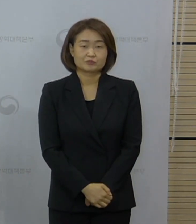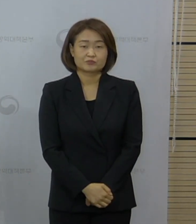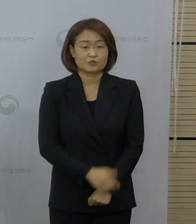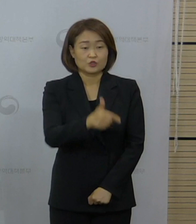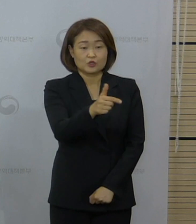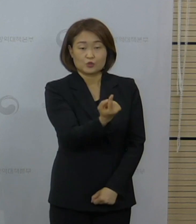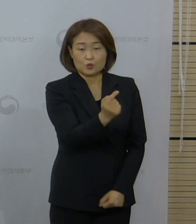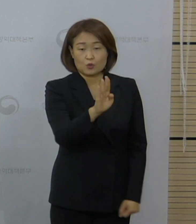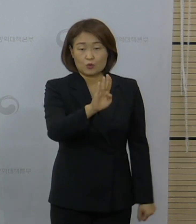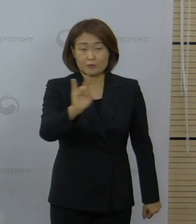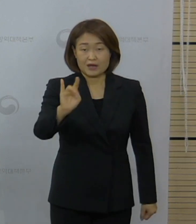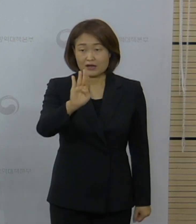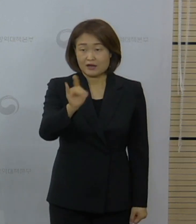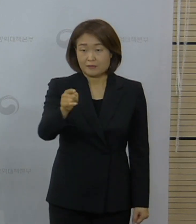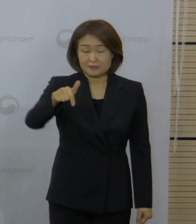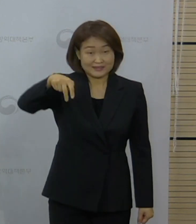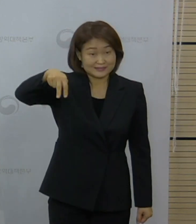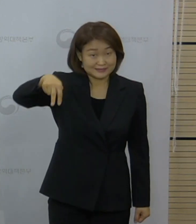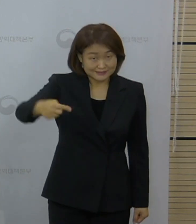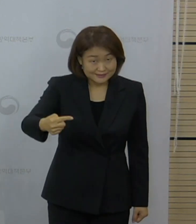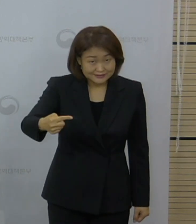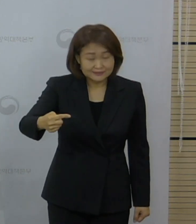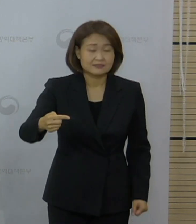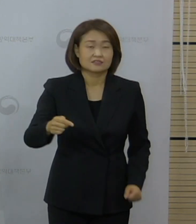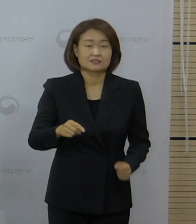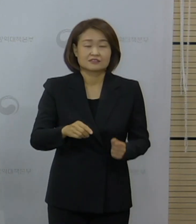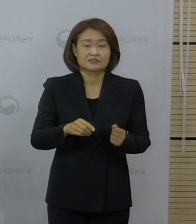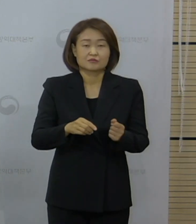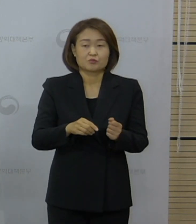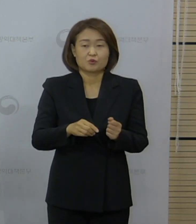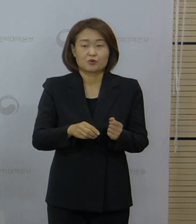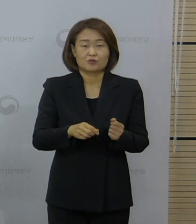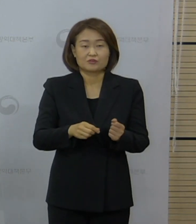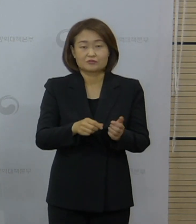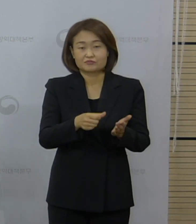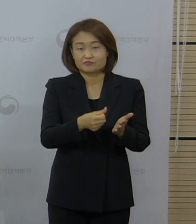노바백스 백신의 원보자제에 관련돼서는